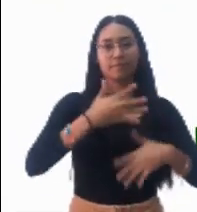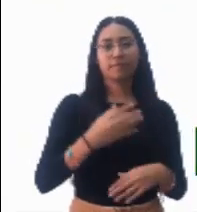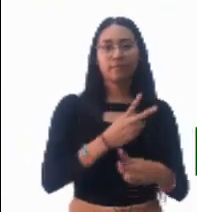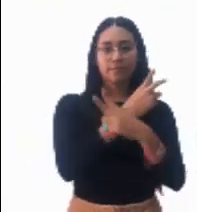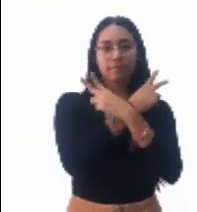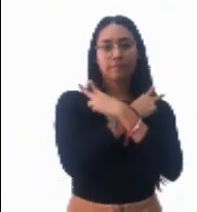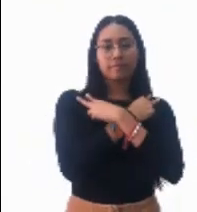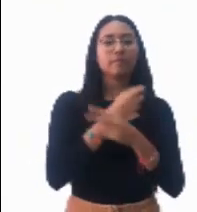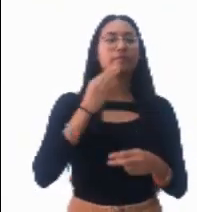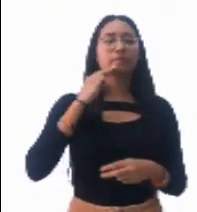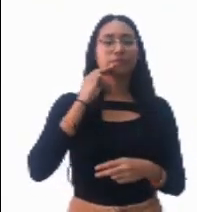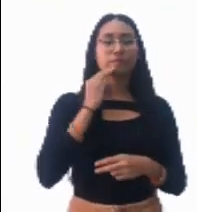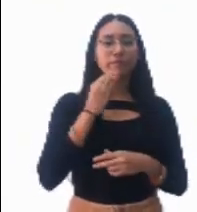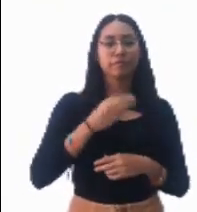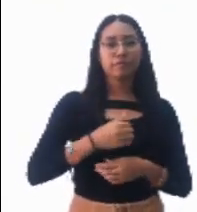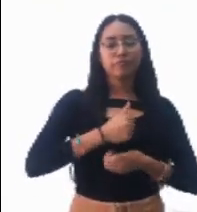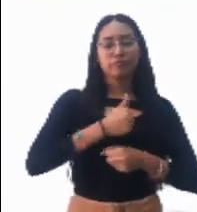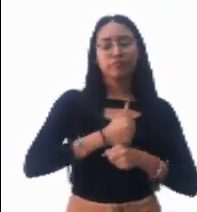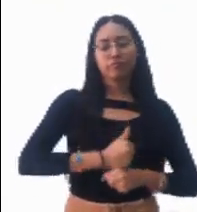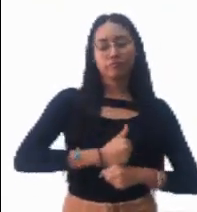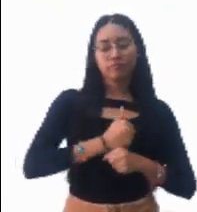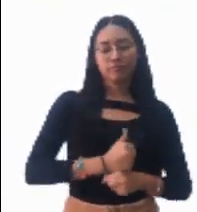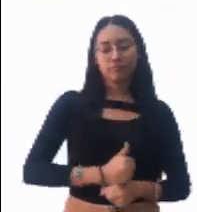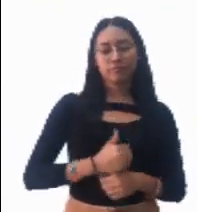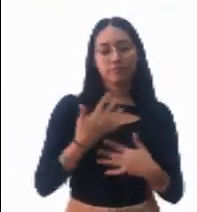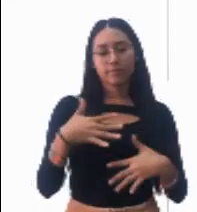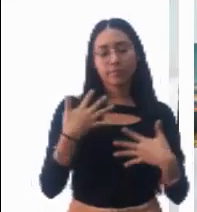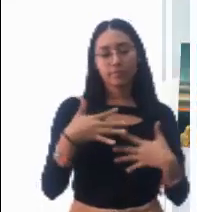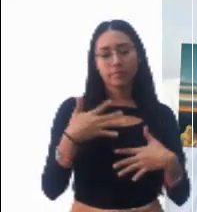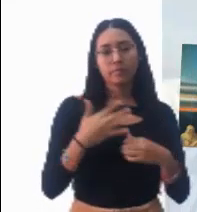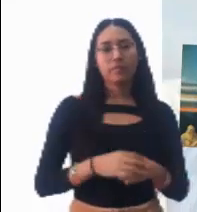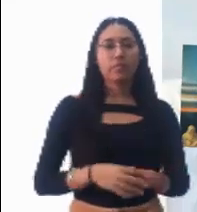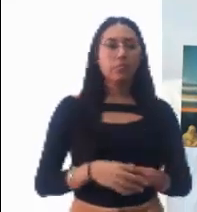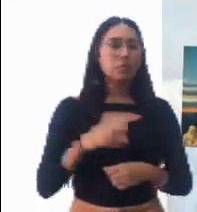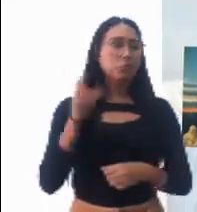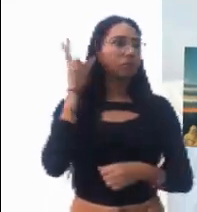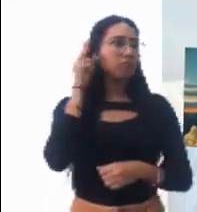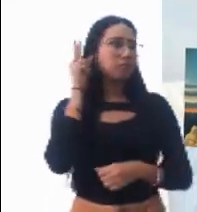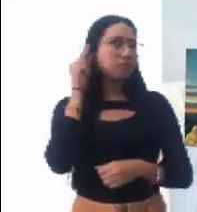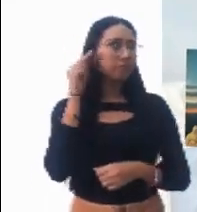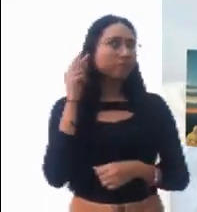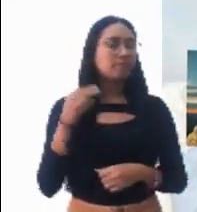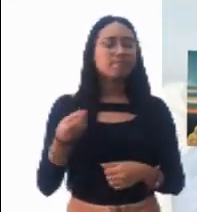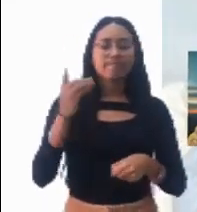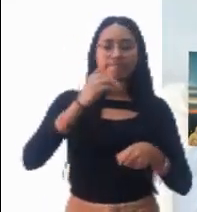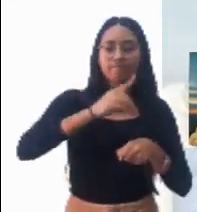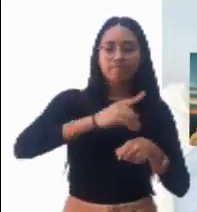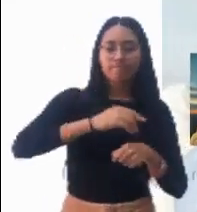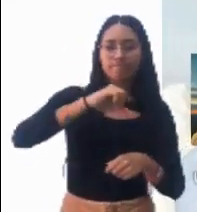septiembre, Nuestra Señora de los Dolores. Escuchemos una parte de la secuencia de este día.